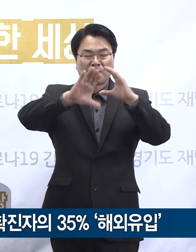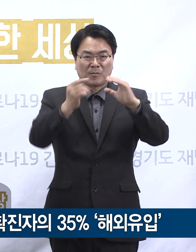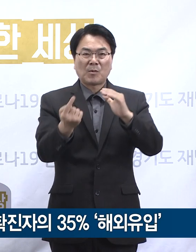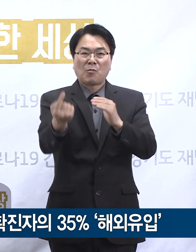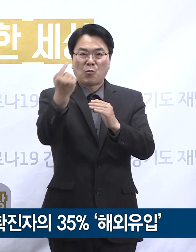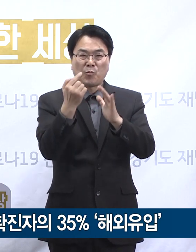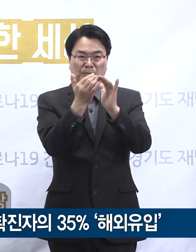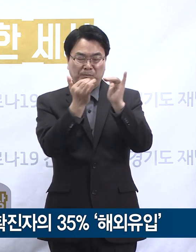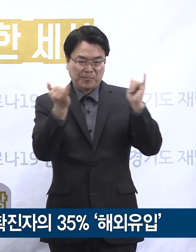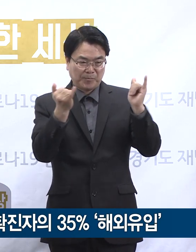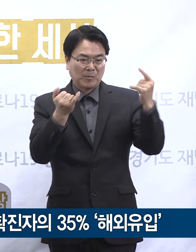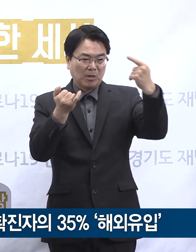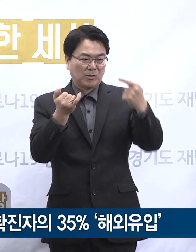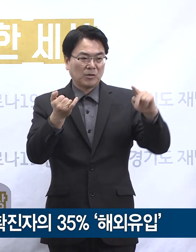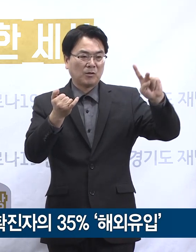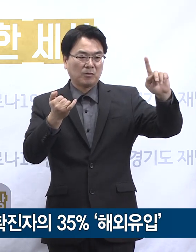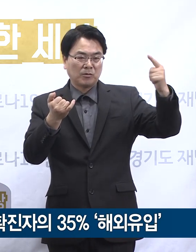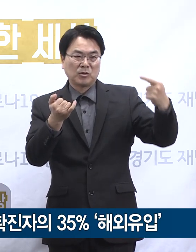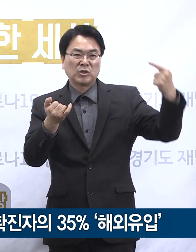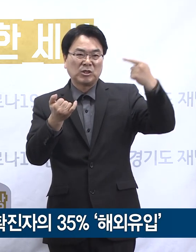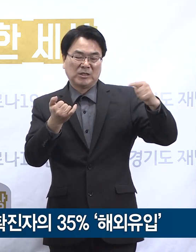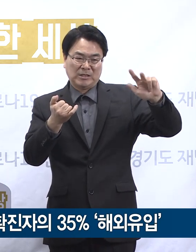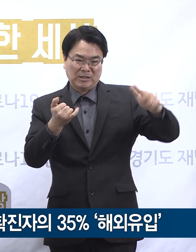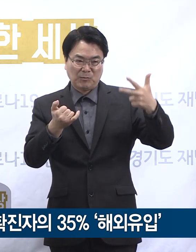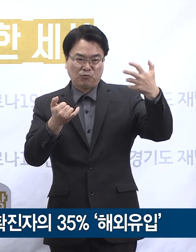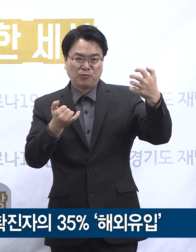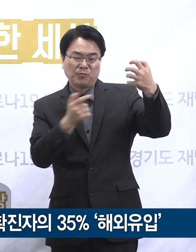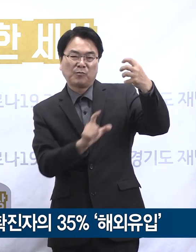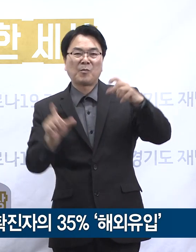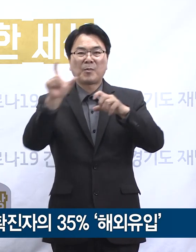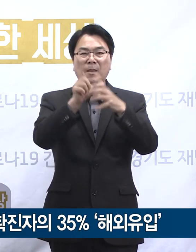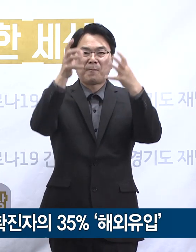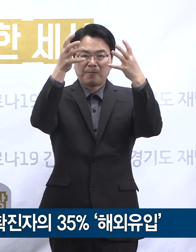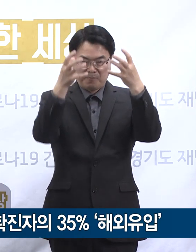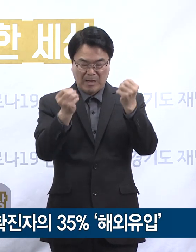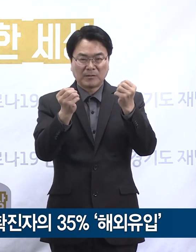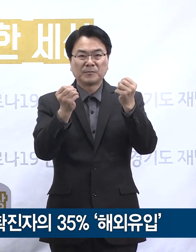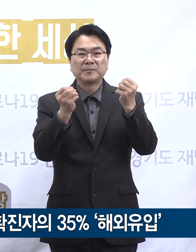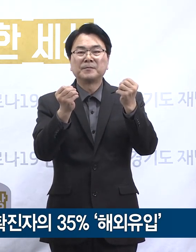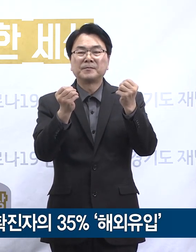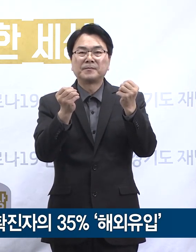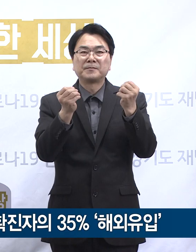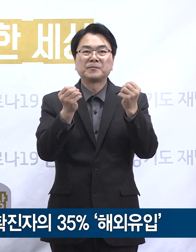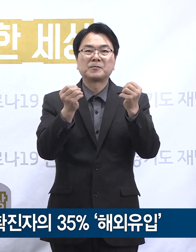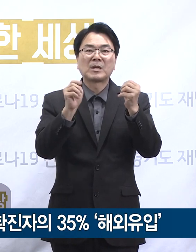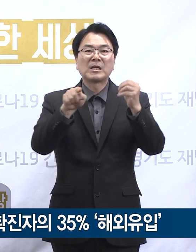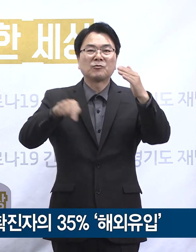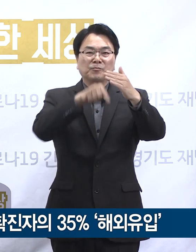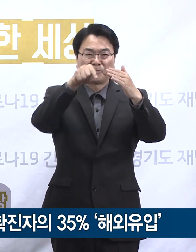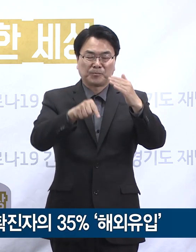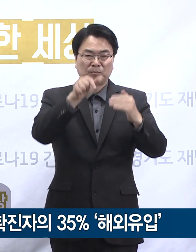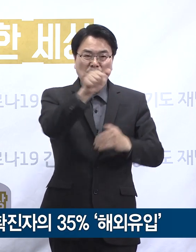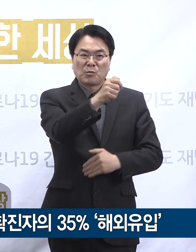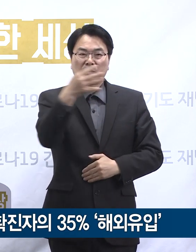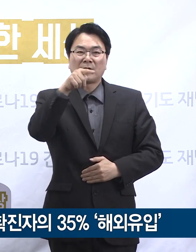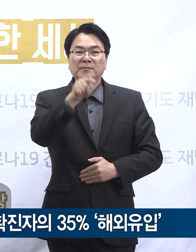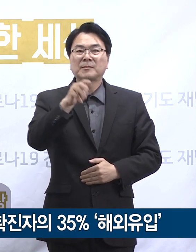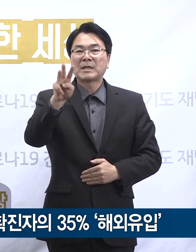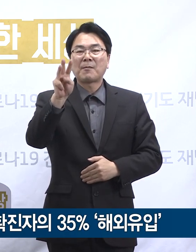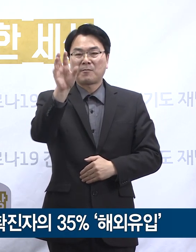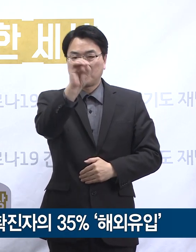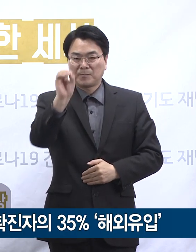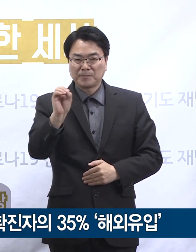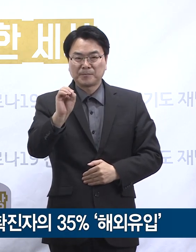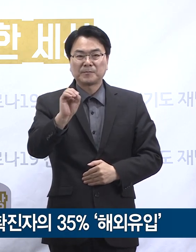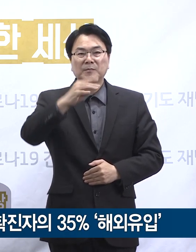전날 대비 1790명이 증가한 총 8947명입니다. 이 중 54.3%인